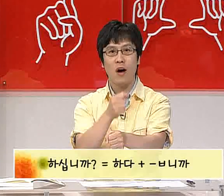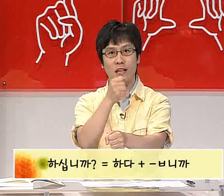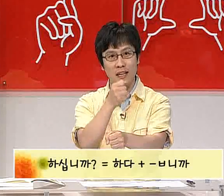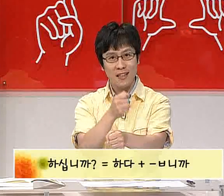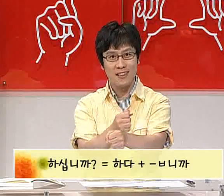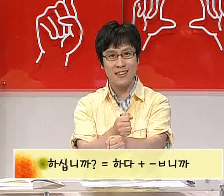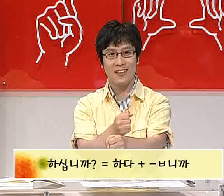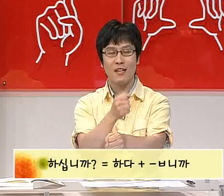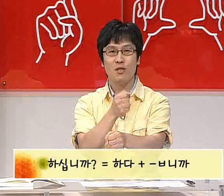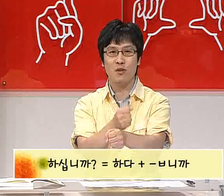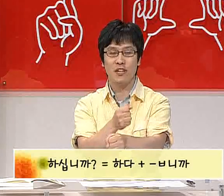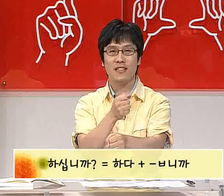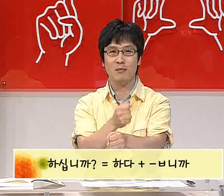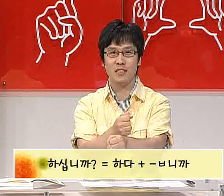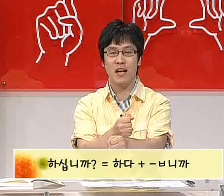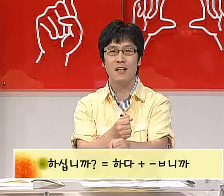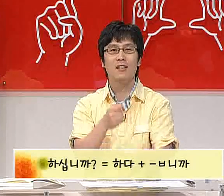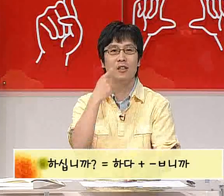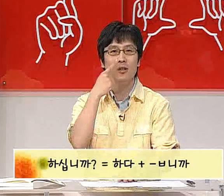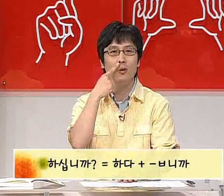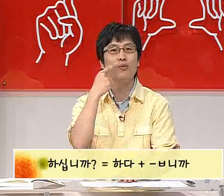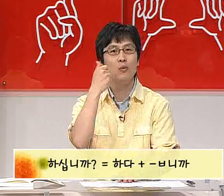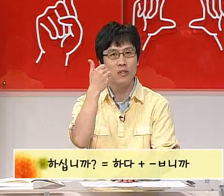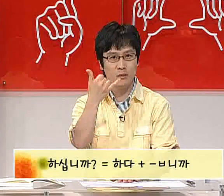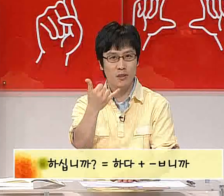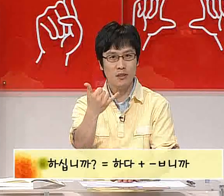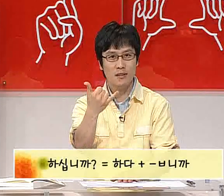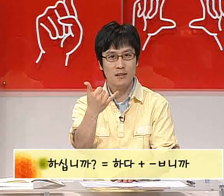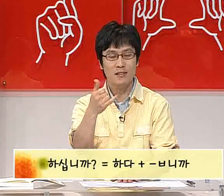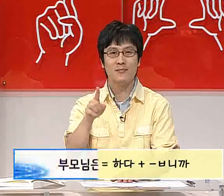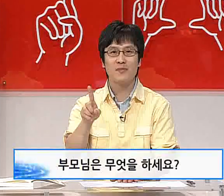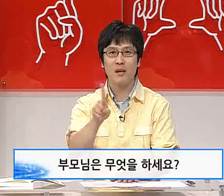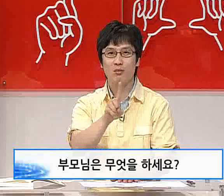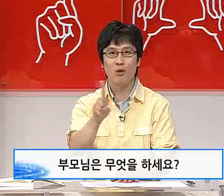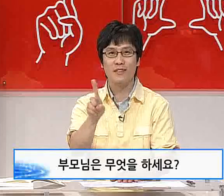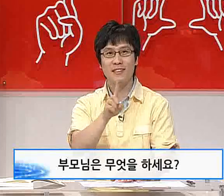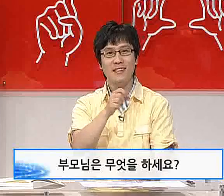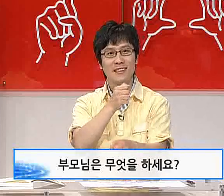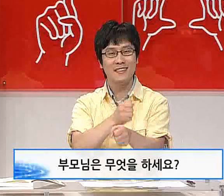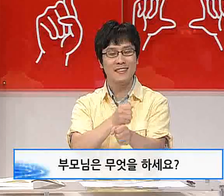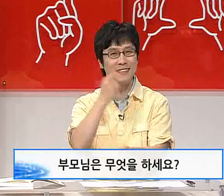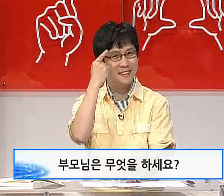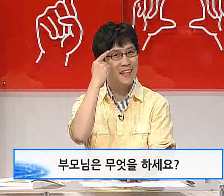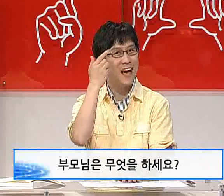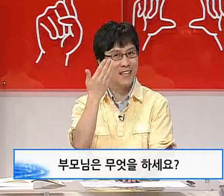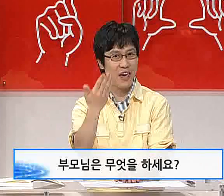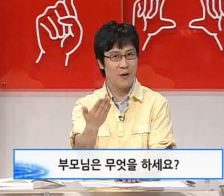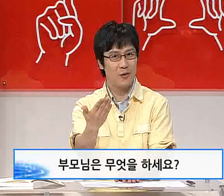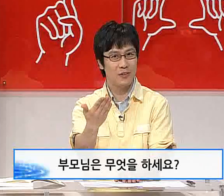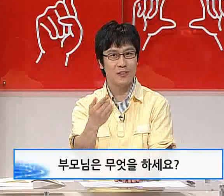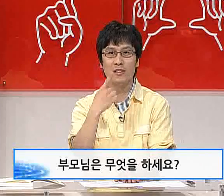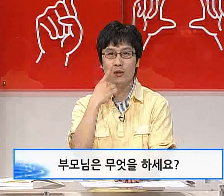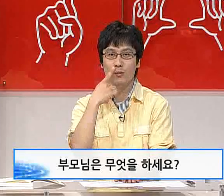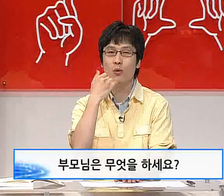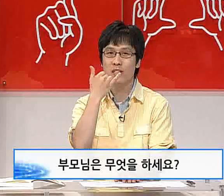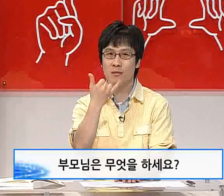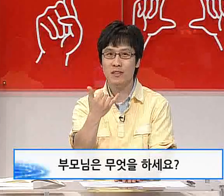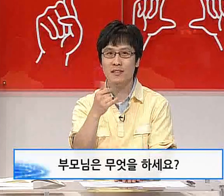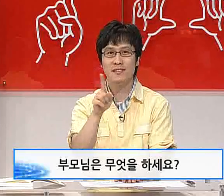정확히 해주시면 되겠습니다. 부모님은 무엇을 하세요? 부모님은